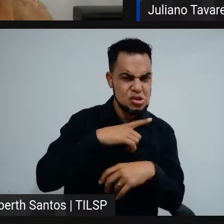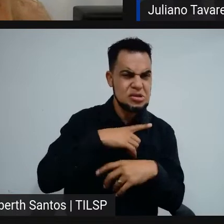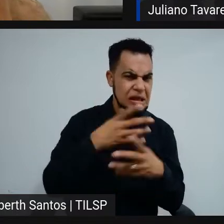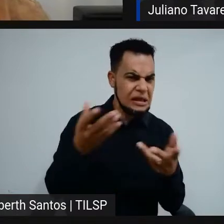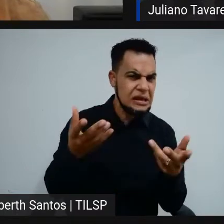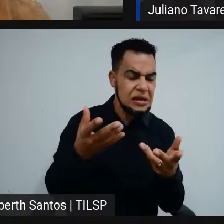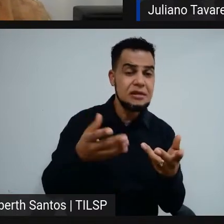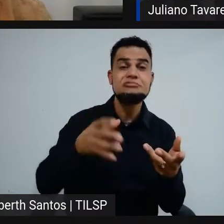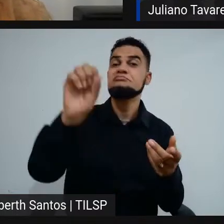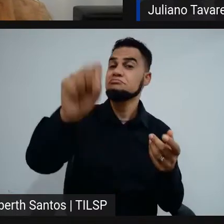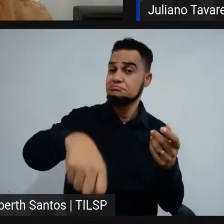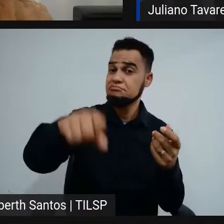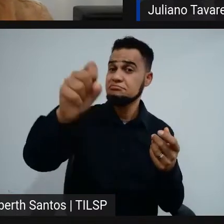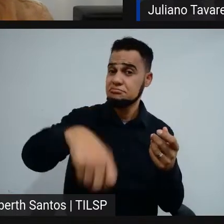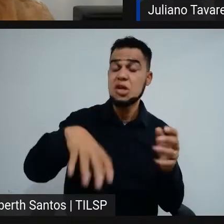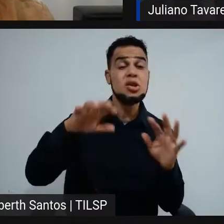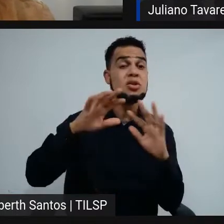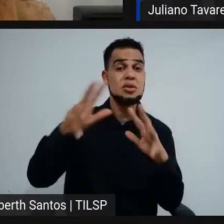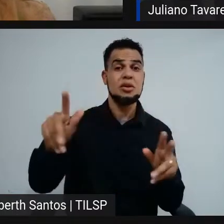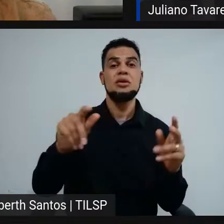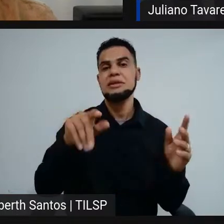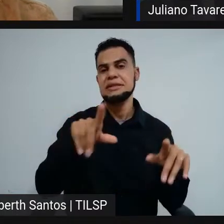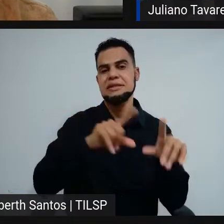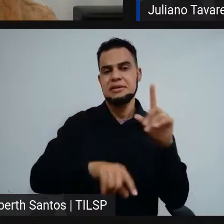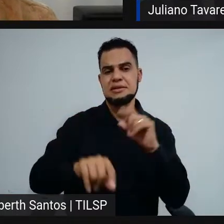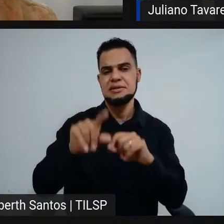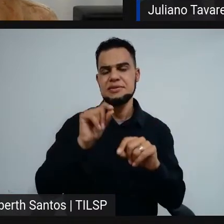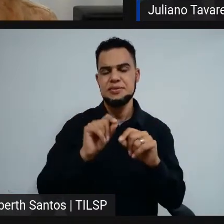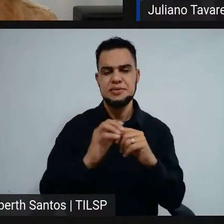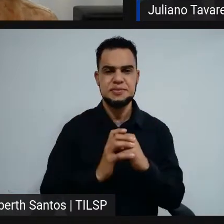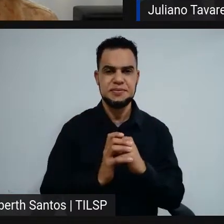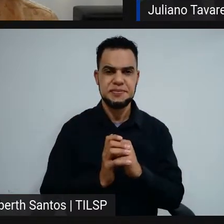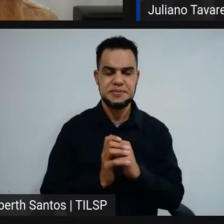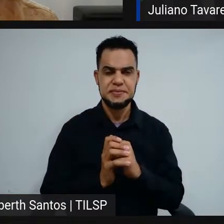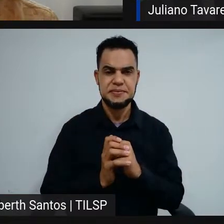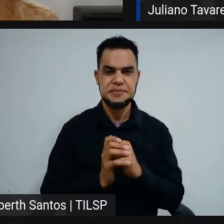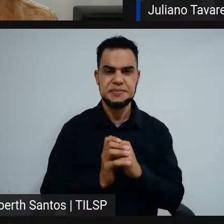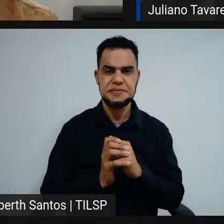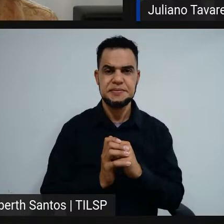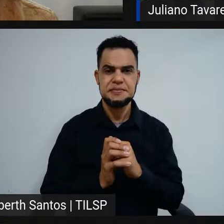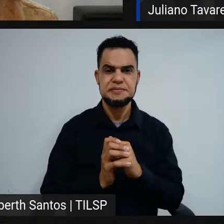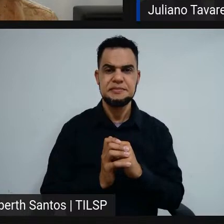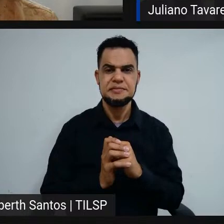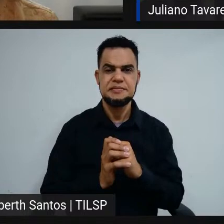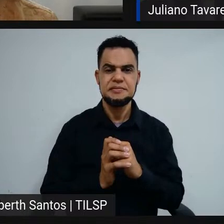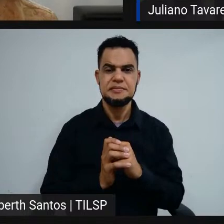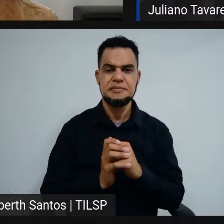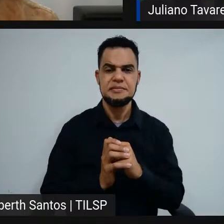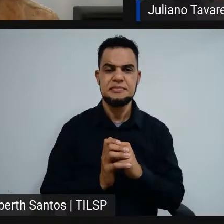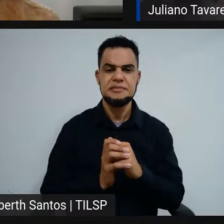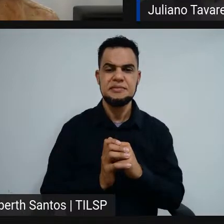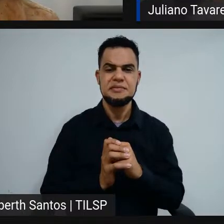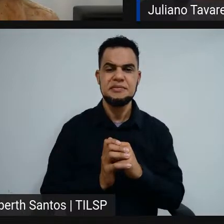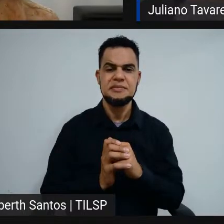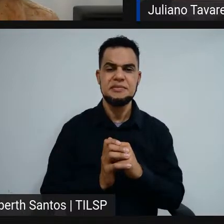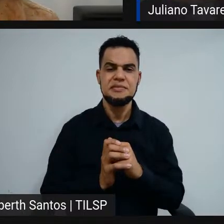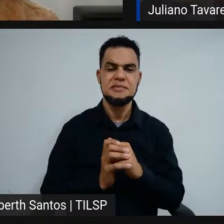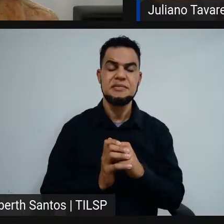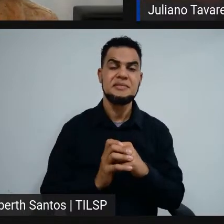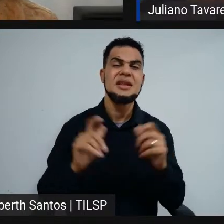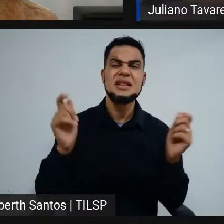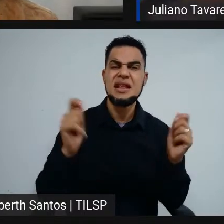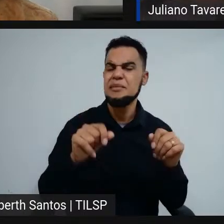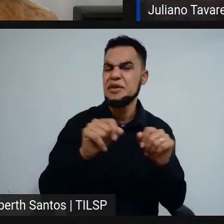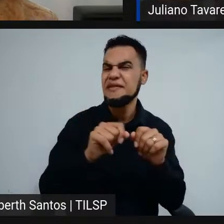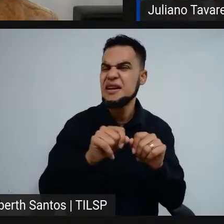todos os processos seletivos. Ótimo. Tem como eu fazer inscrição em modalidades